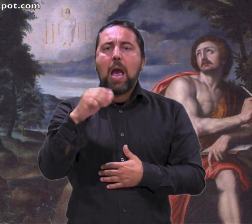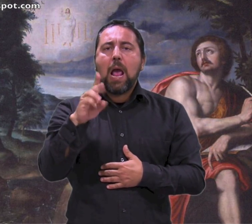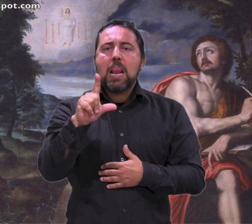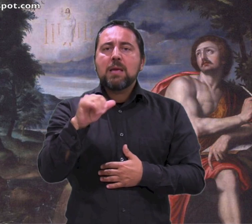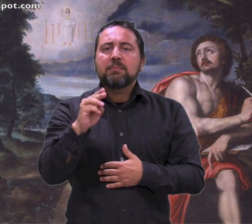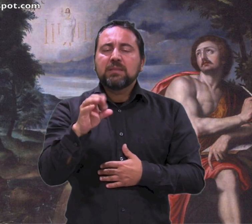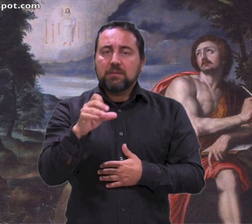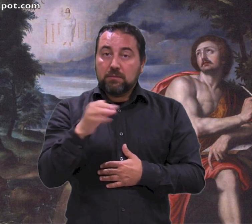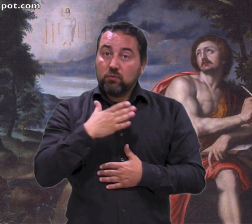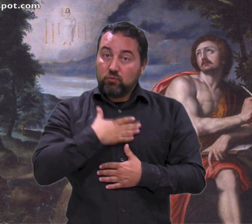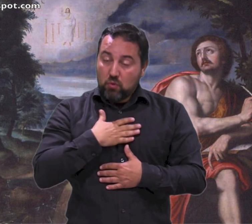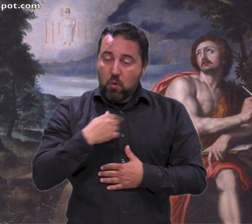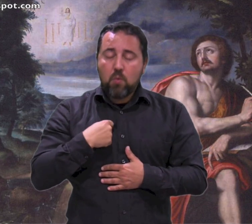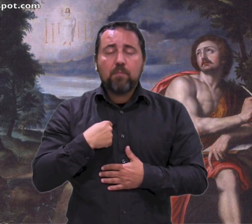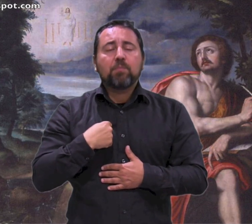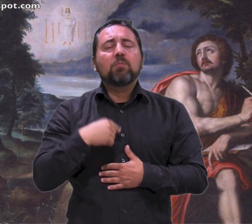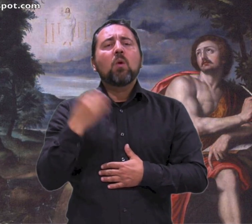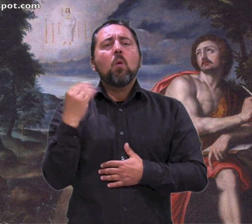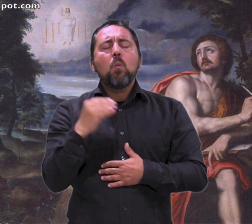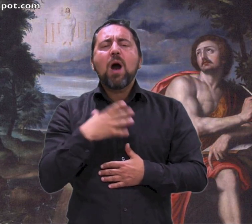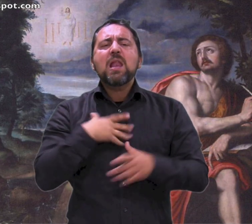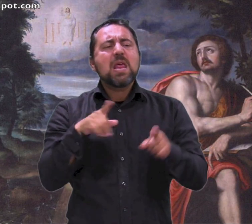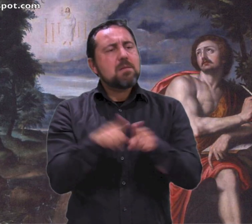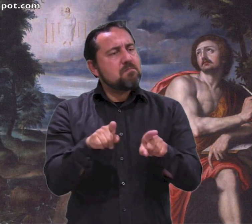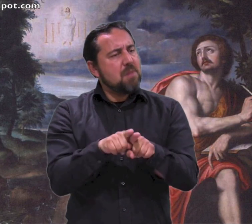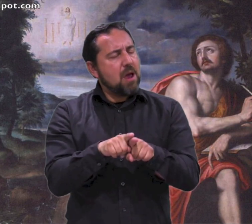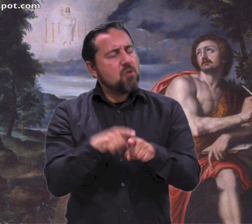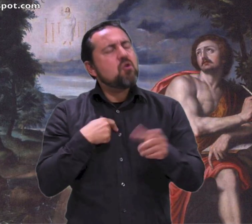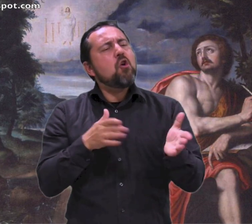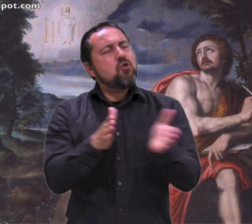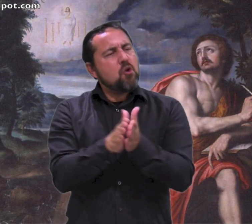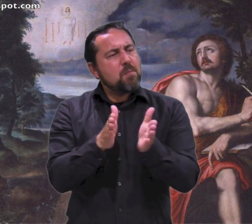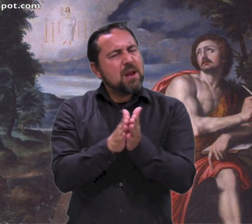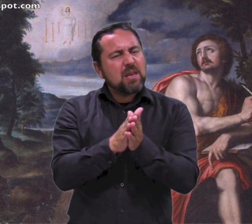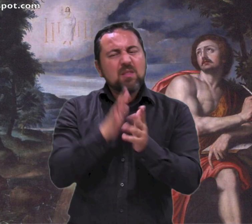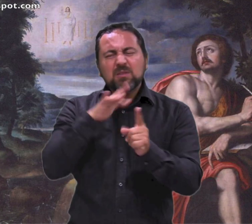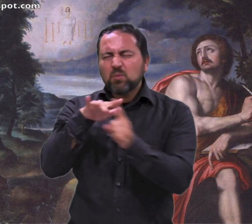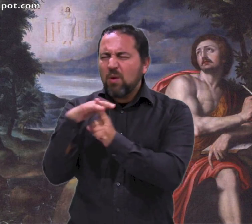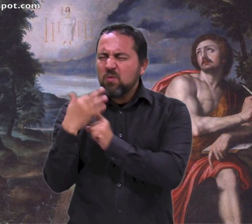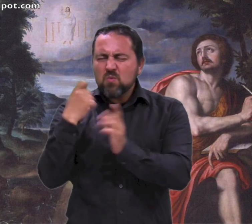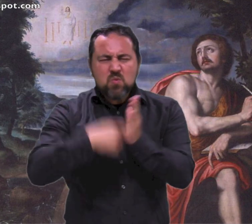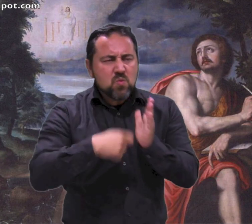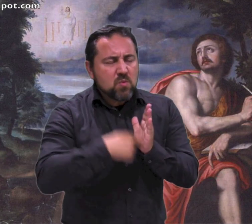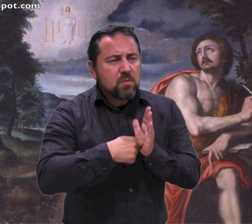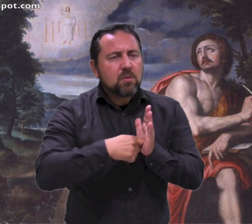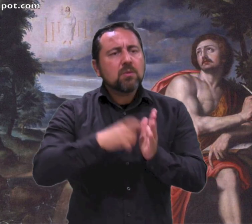Apocalipsis. Yo, Juan, vuestro hermano y compañero, en la